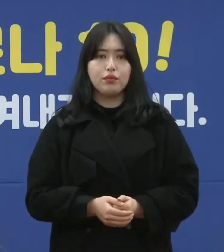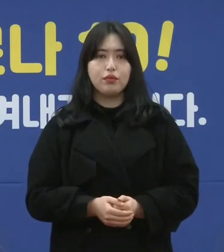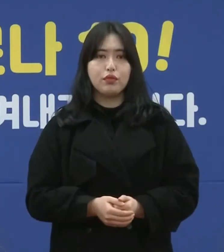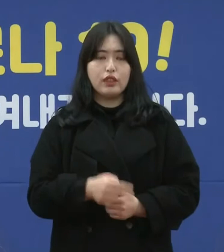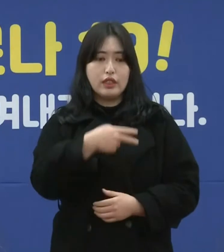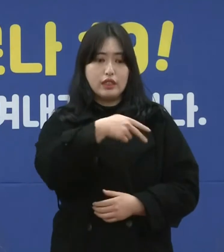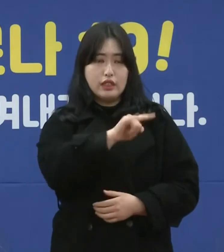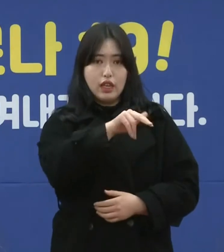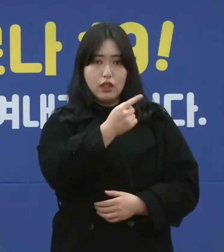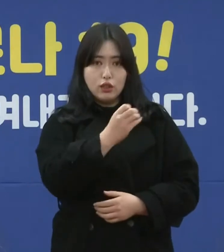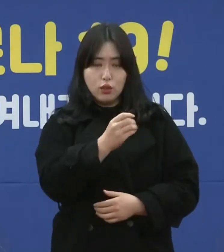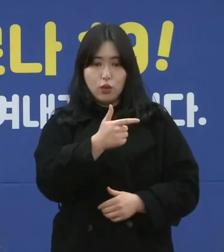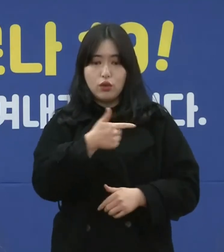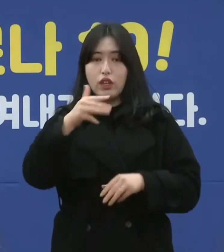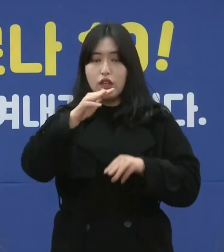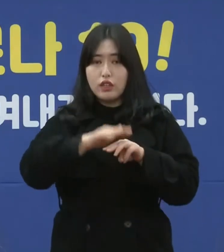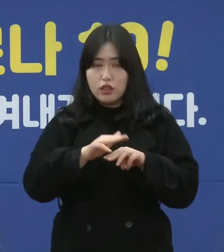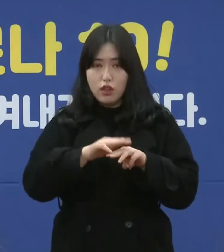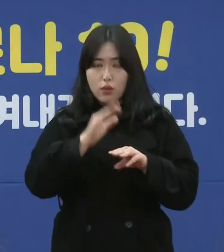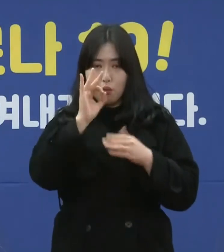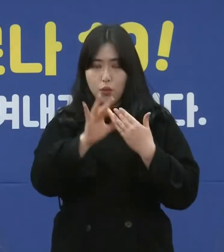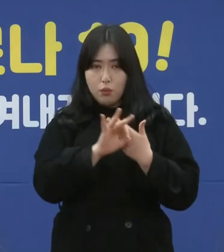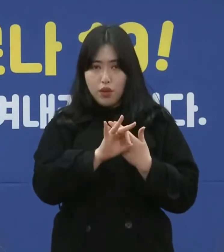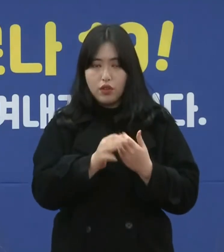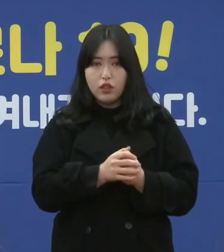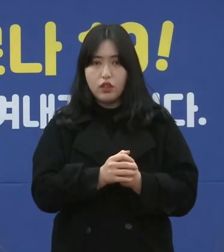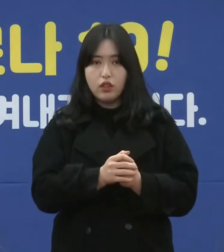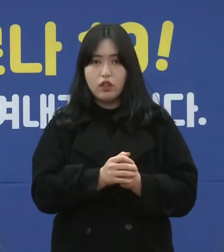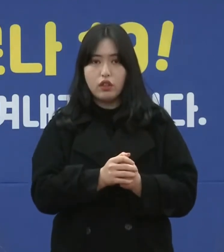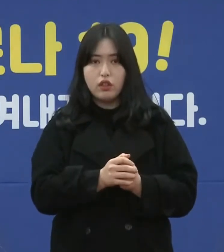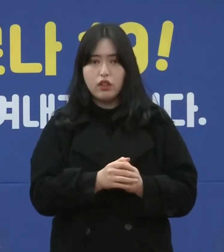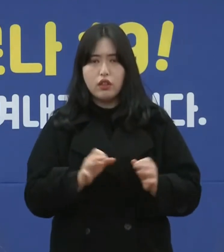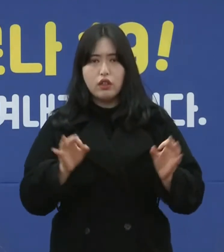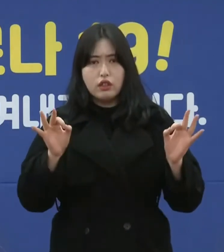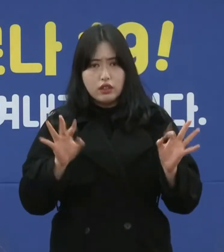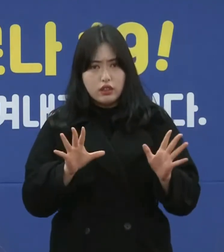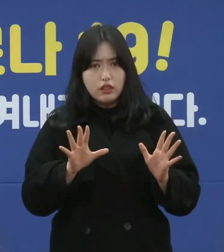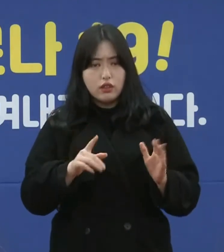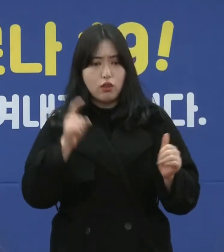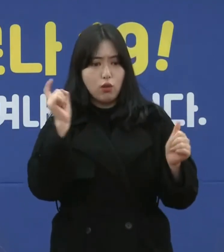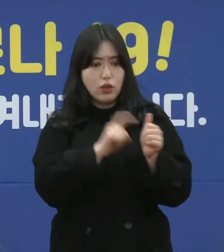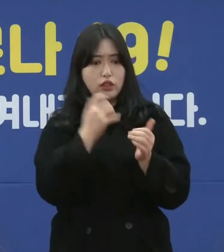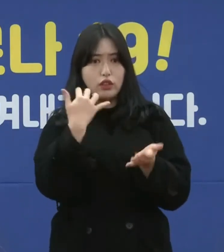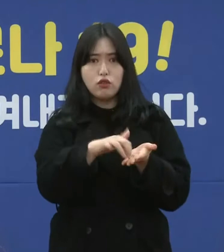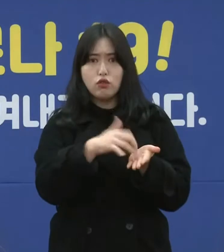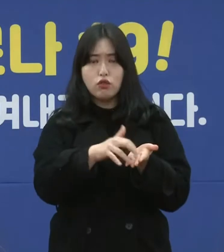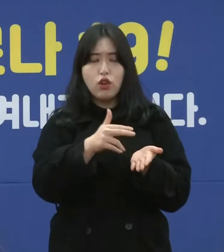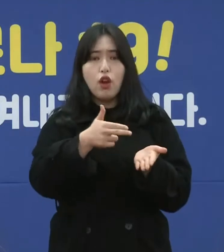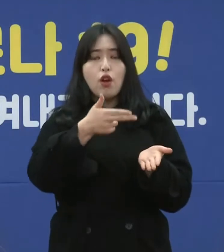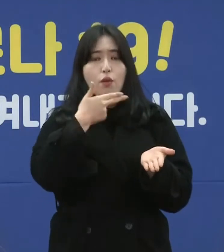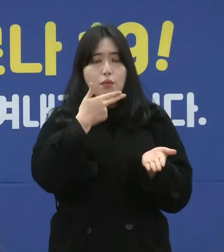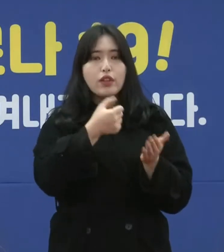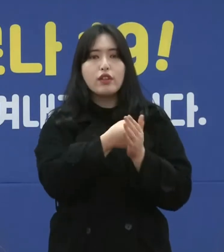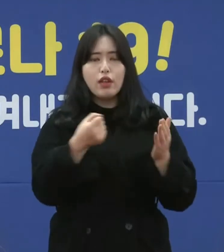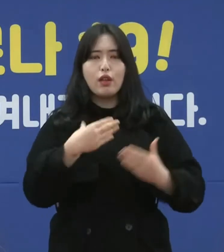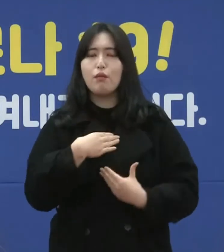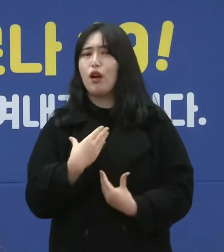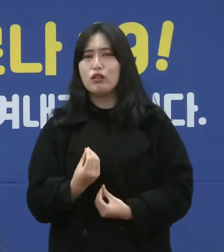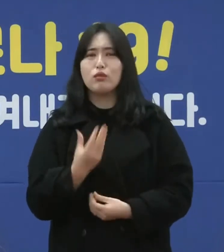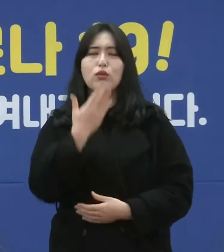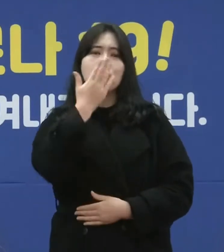세종 대전시 사례에서 보듯 사실은 일시적으로 확진자 수가 없다고 해서 안심할 수 있는 상황이 아닙니다.